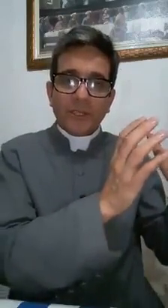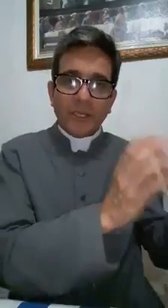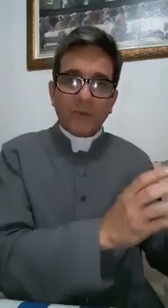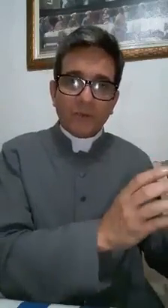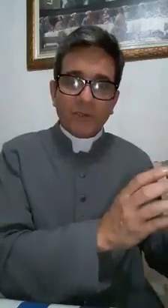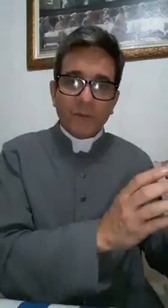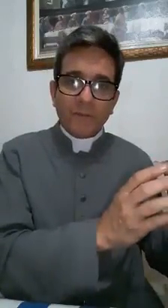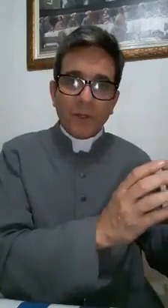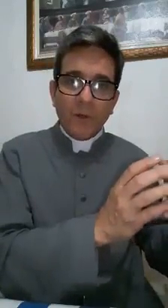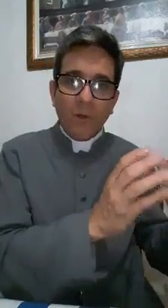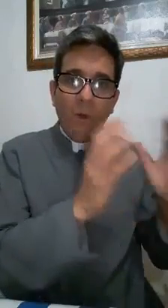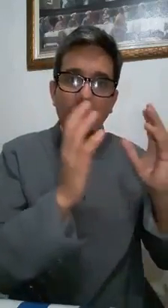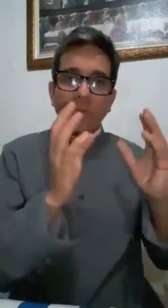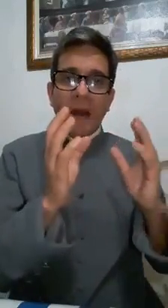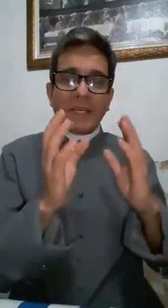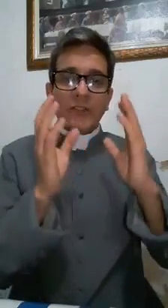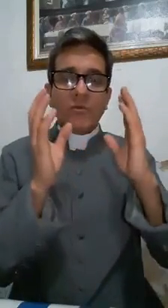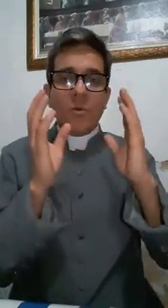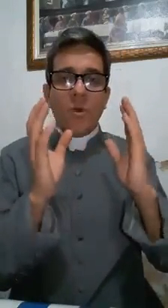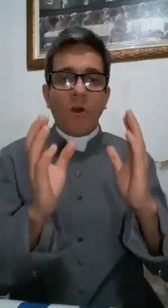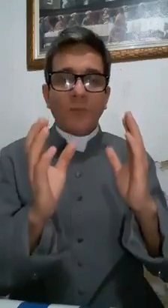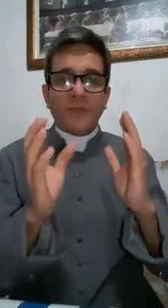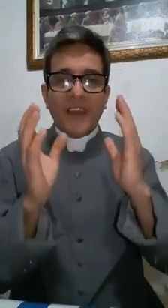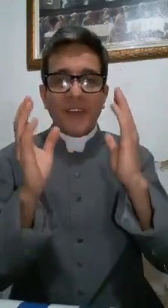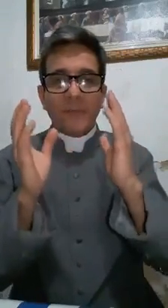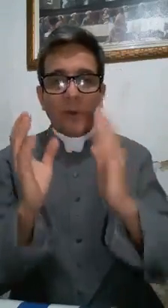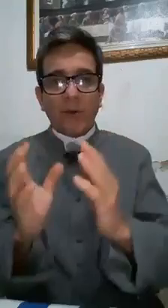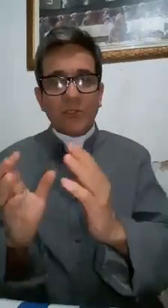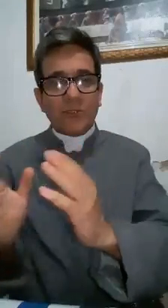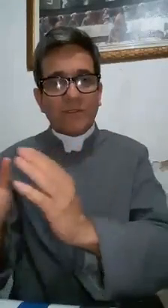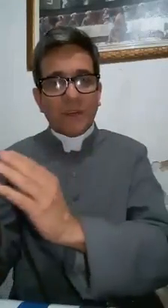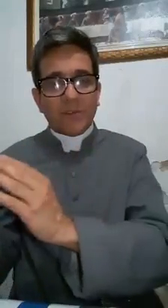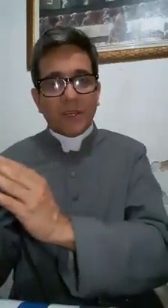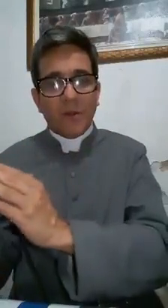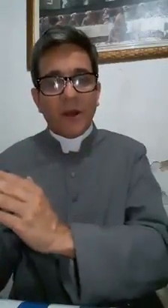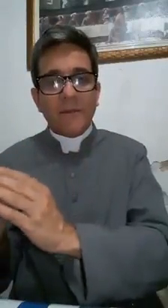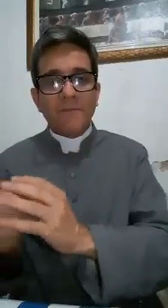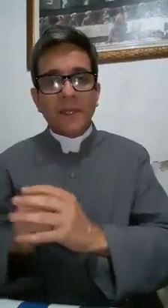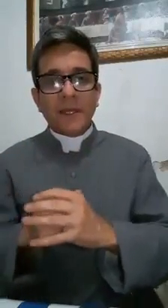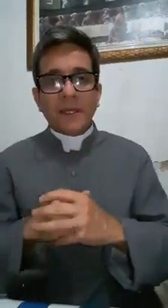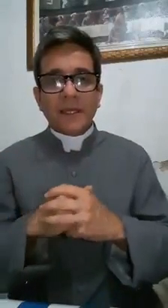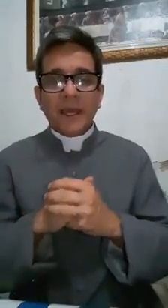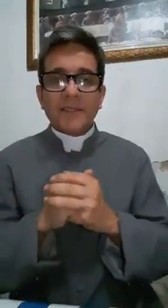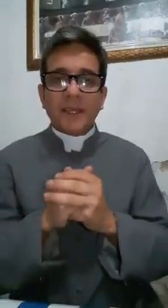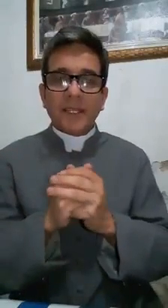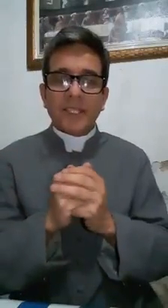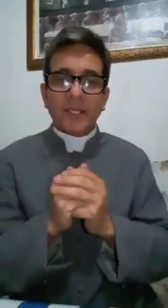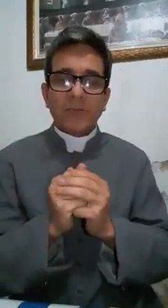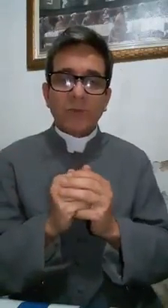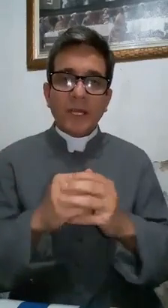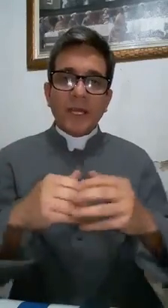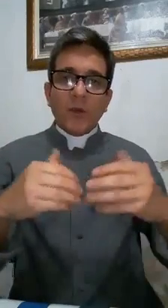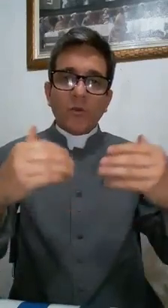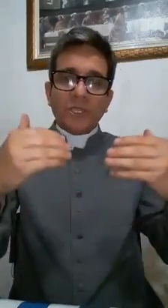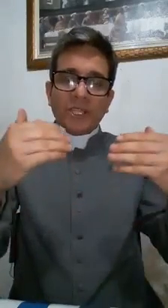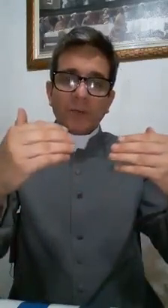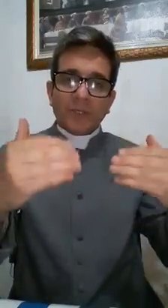direitos, como mais um golpe tenebroso tivemos agora, que essa questão, o Michel